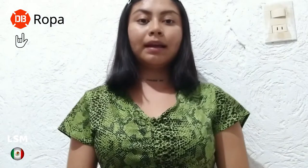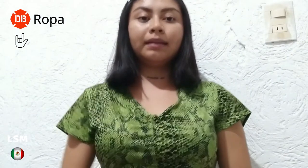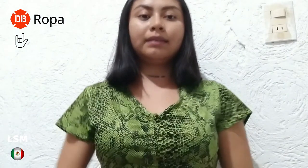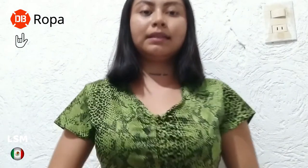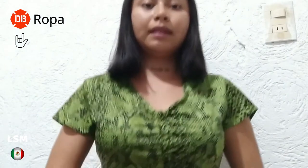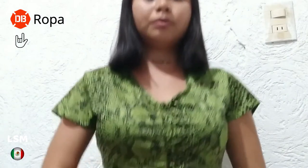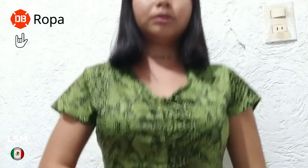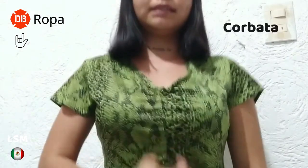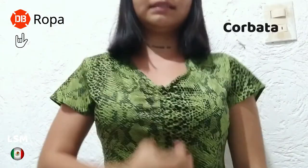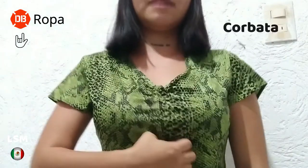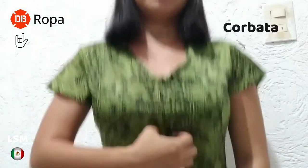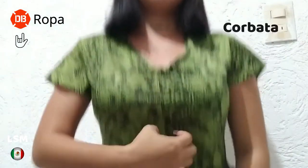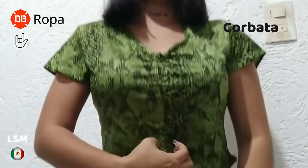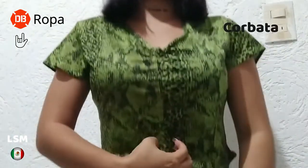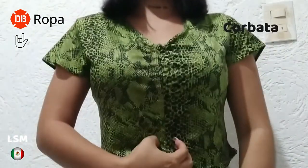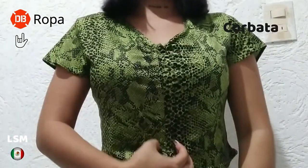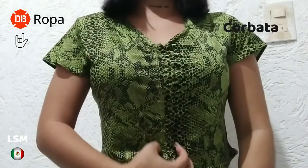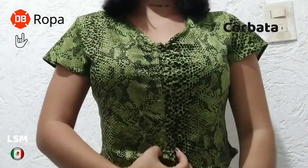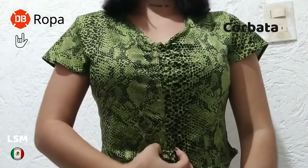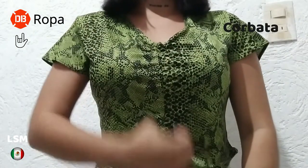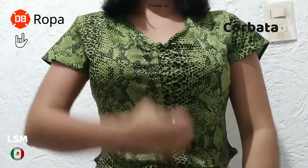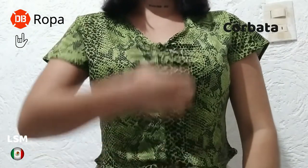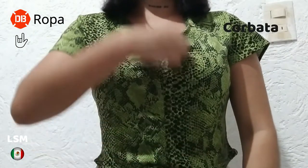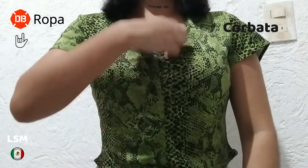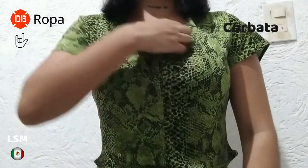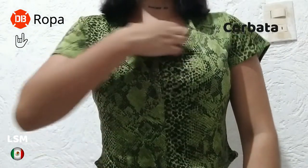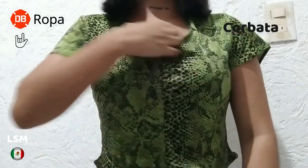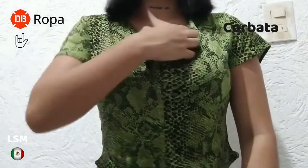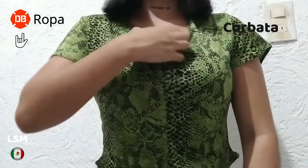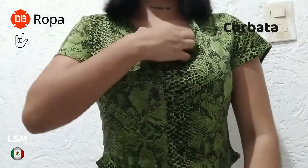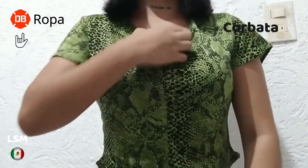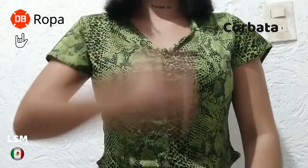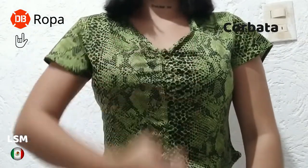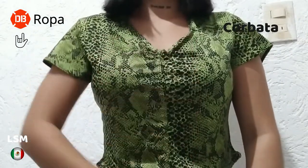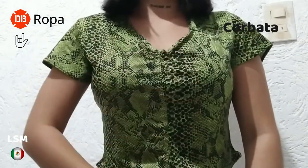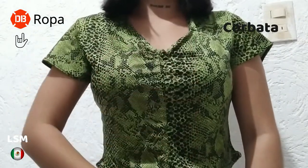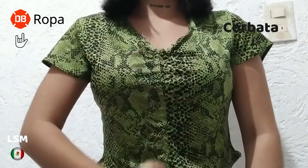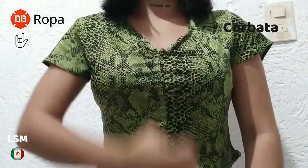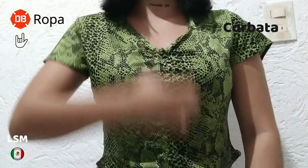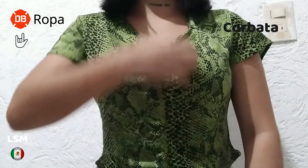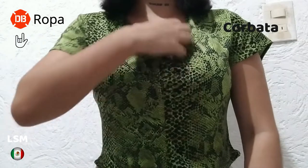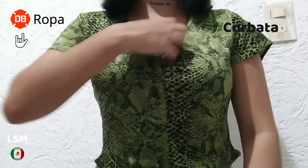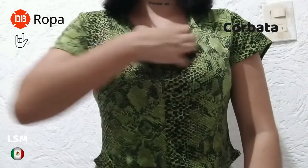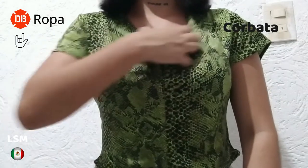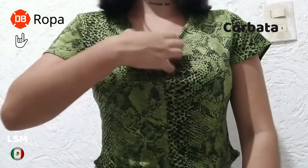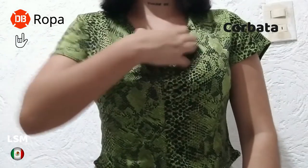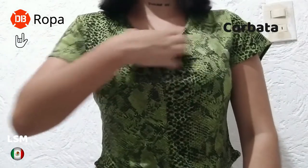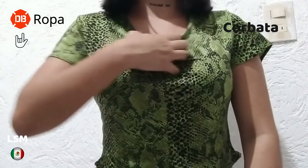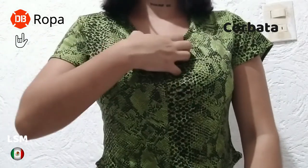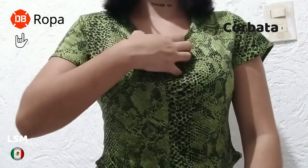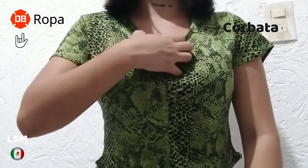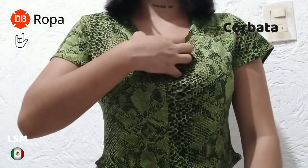iniciaremos desde abajo y ajustaremos. Hacia abajo y ajustaremos. Corbata.